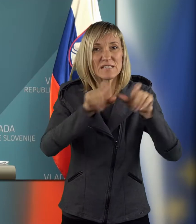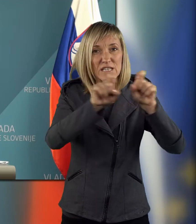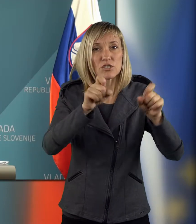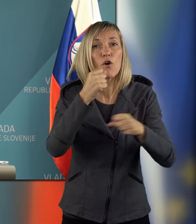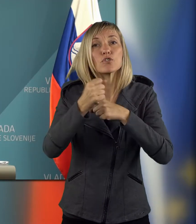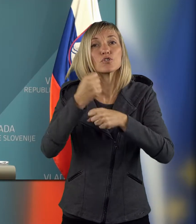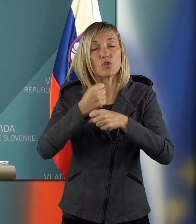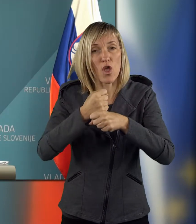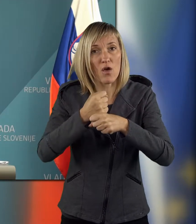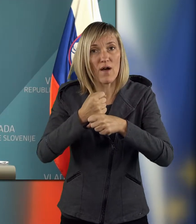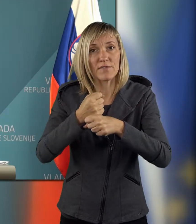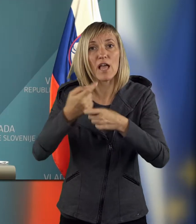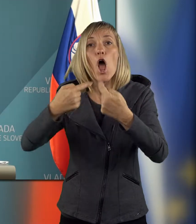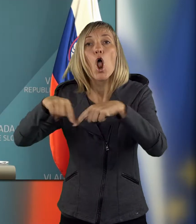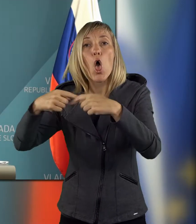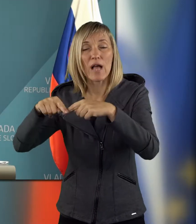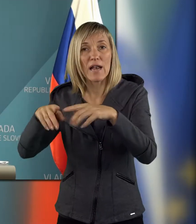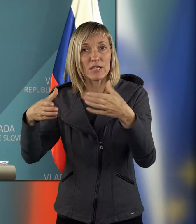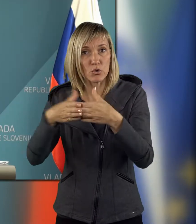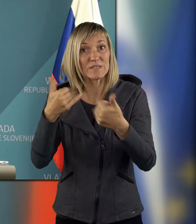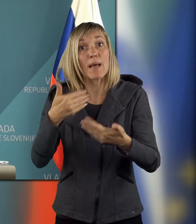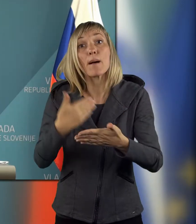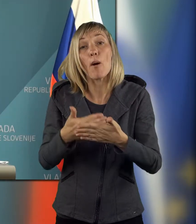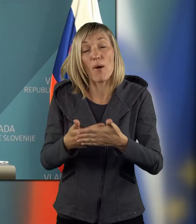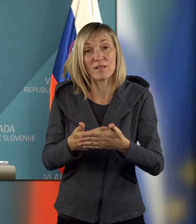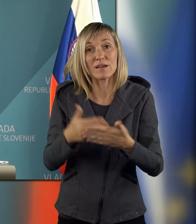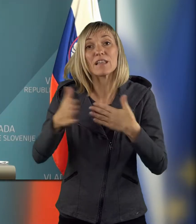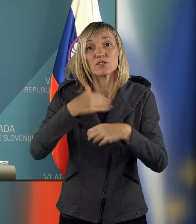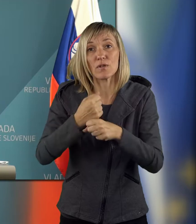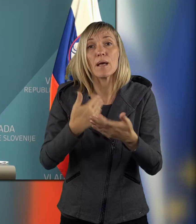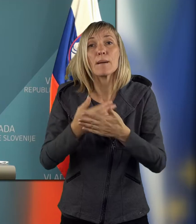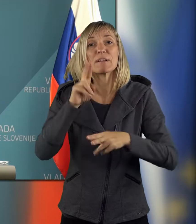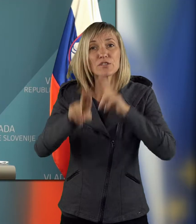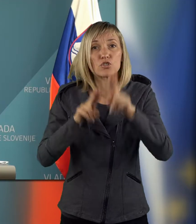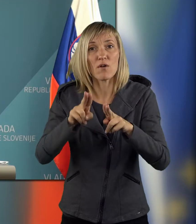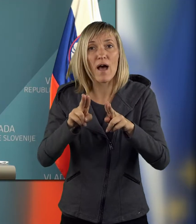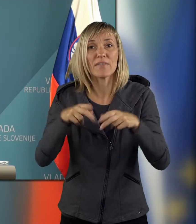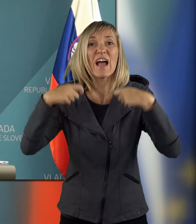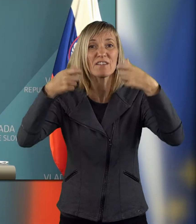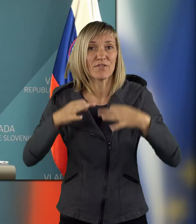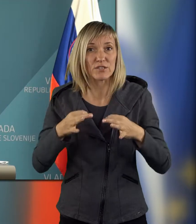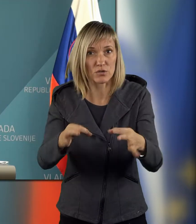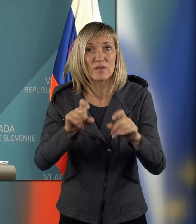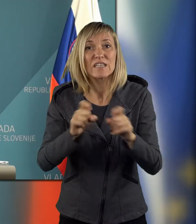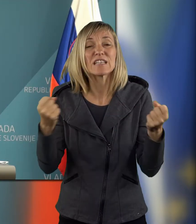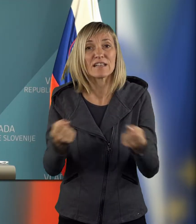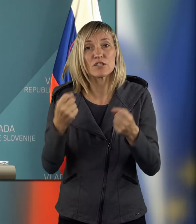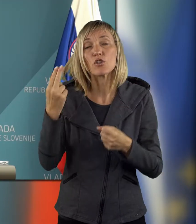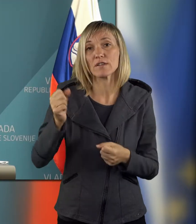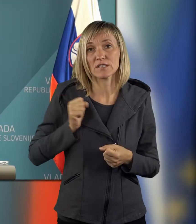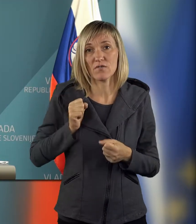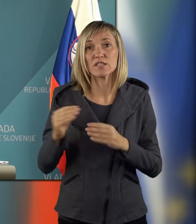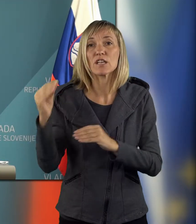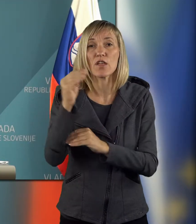lokalnimi skupnostmi in sedaj imamo tudi pravno podlago, da lahko sodelujemo v prezržovanju lokalne infrastrukture, ki je zaradi aktivnosti slovenske